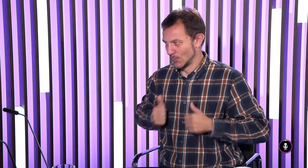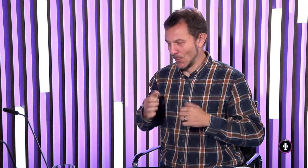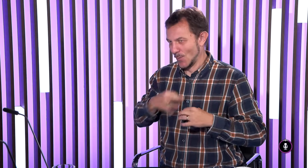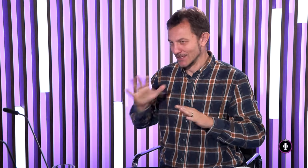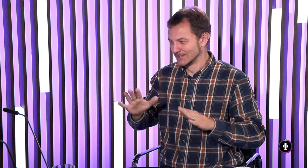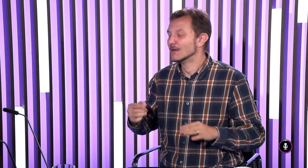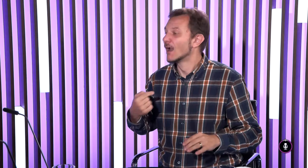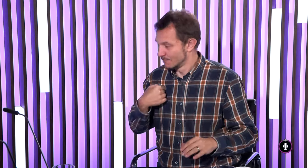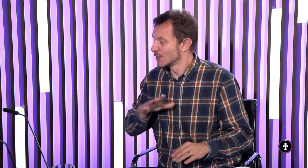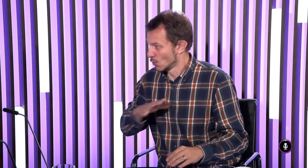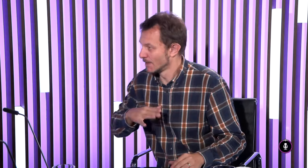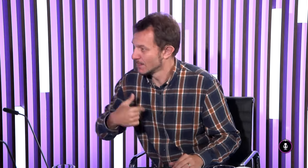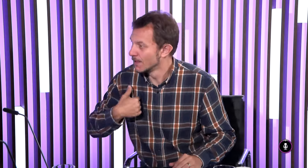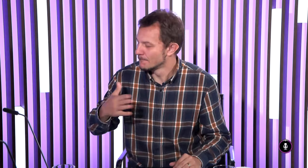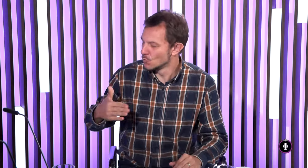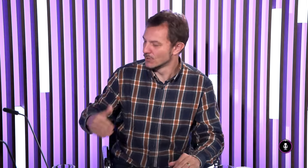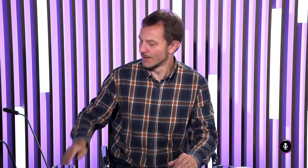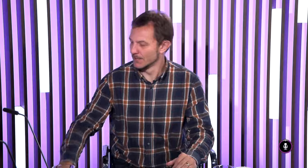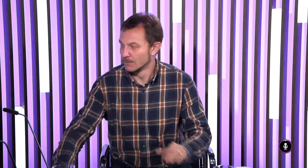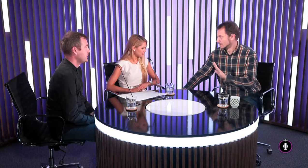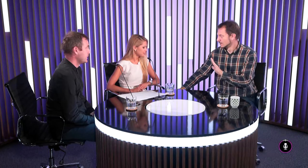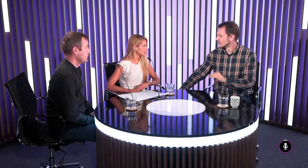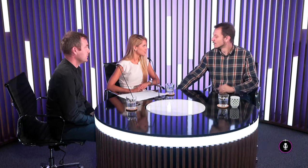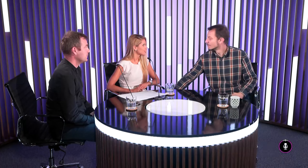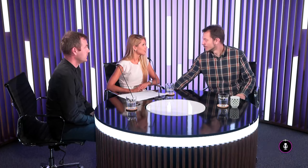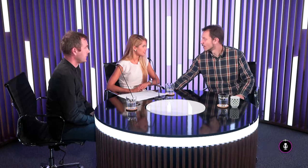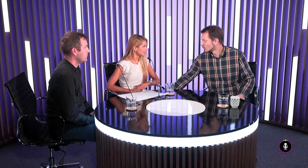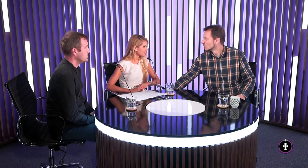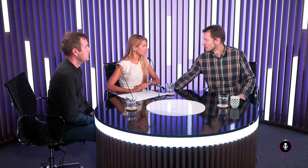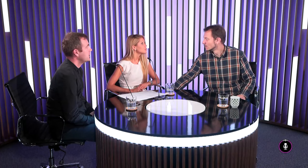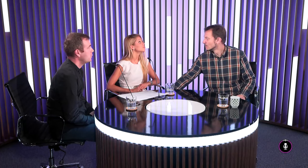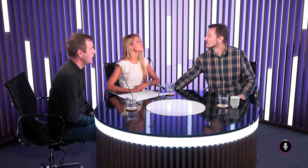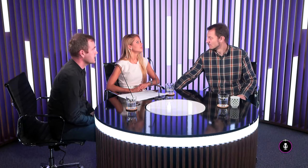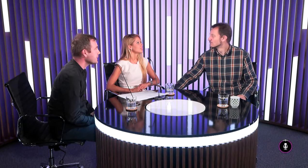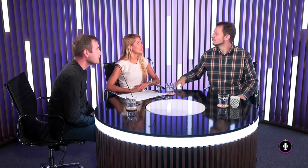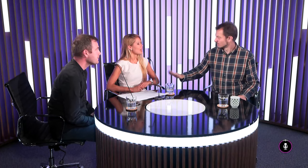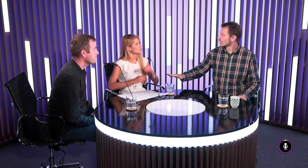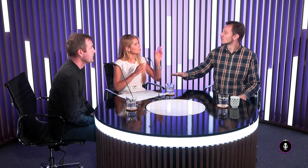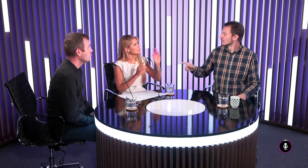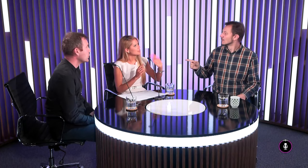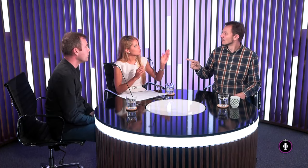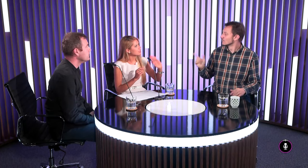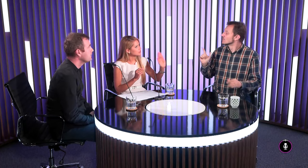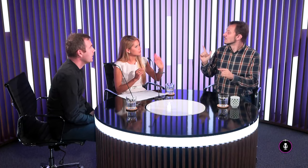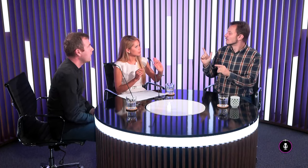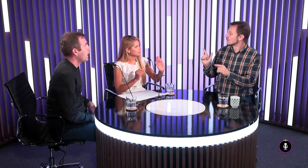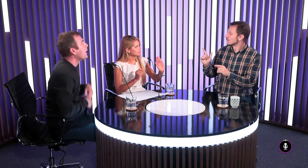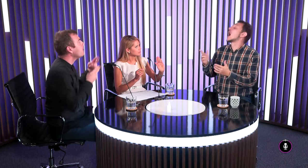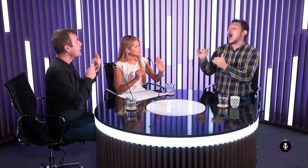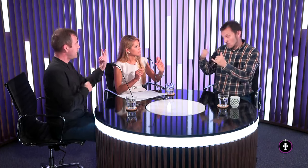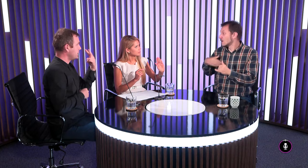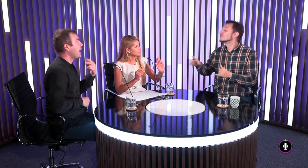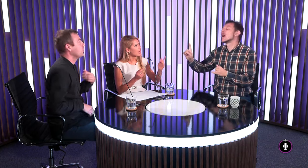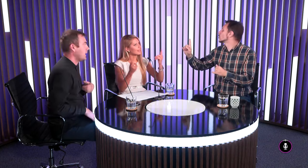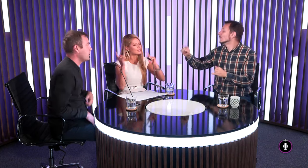nechcem vás vystrašiť aby ste sa nezlakli ale môžem takto vás ohlásiť ale to je v prípade že sa vidíme